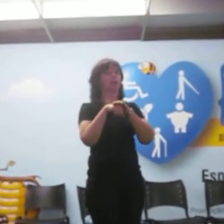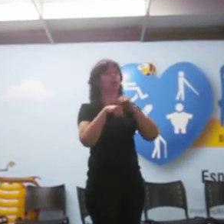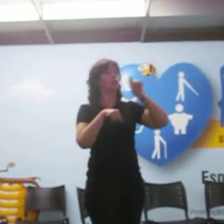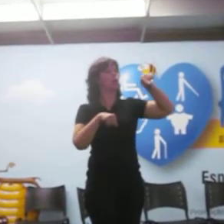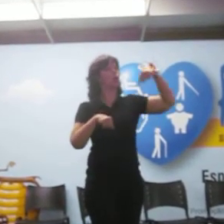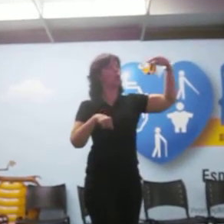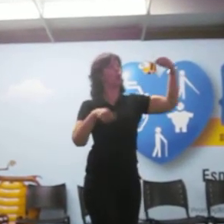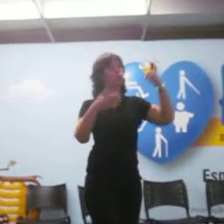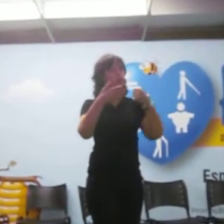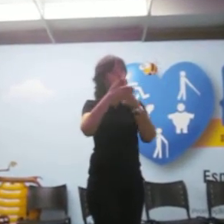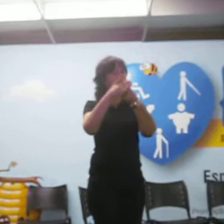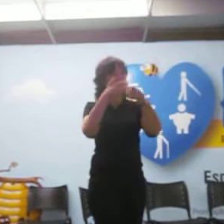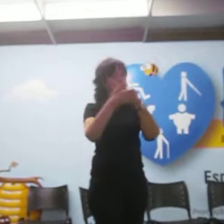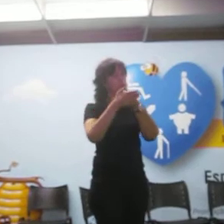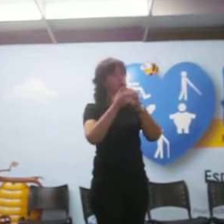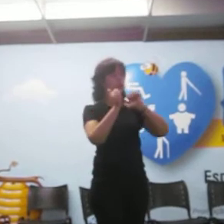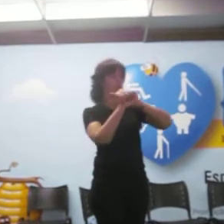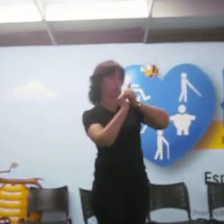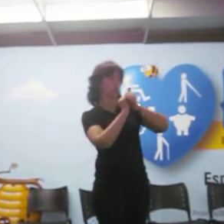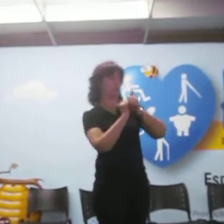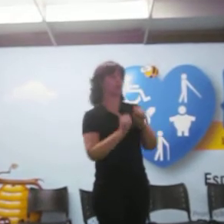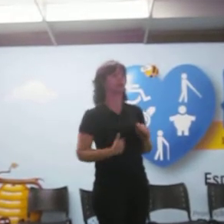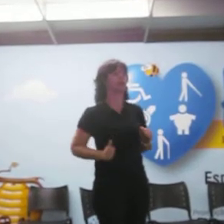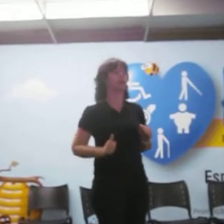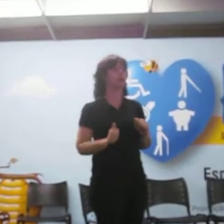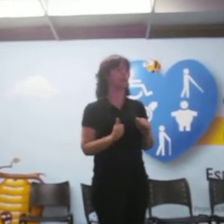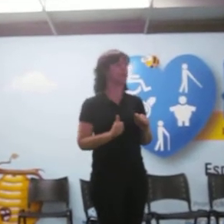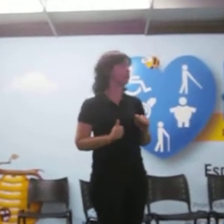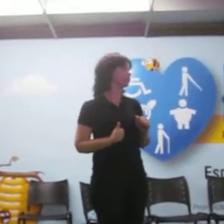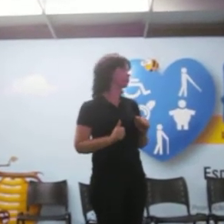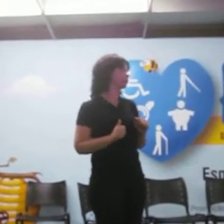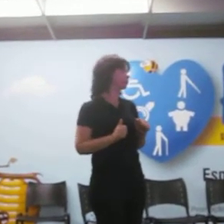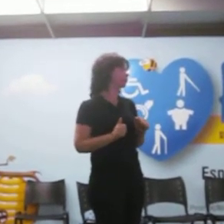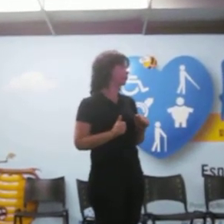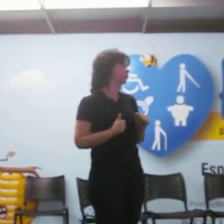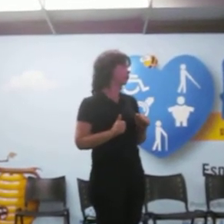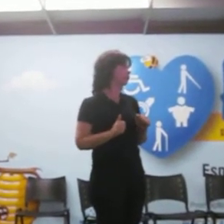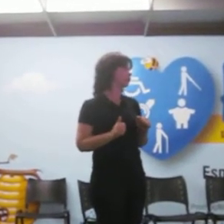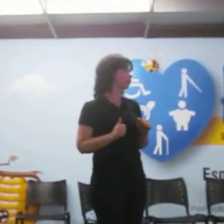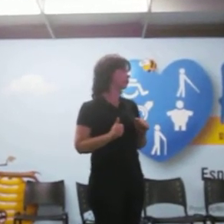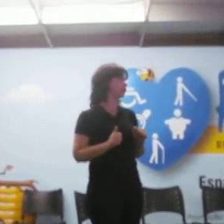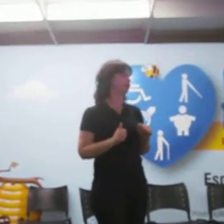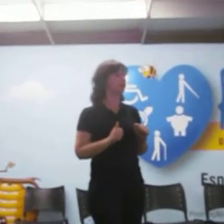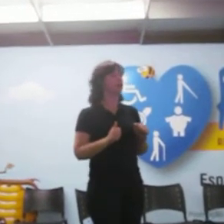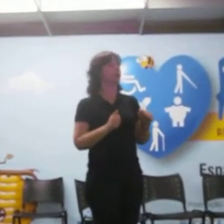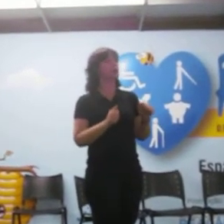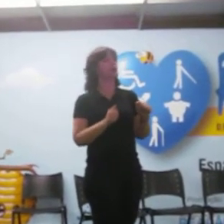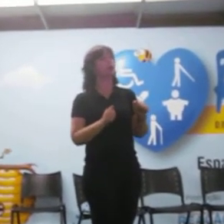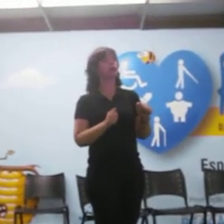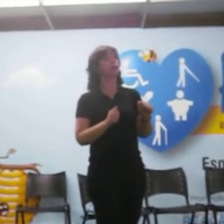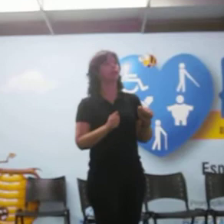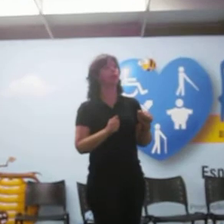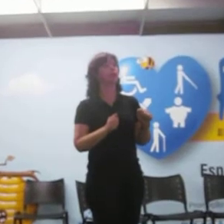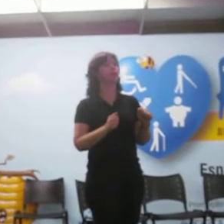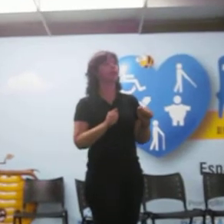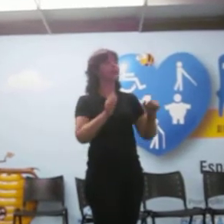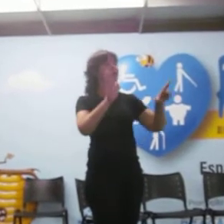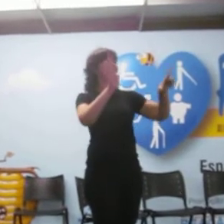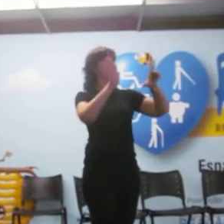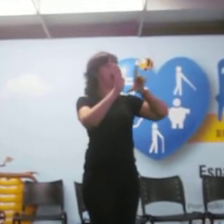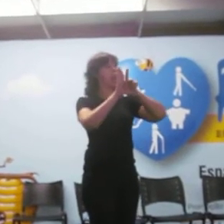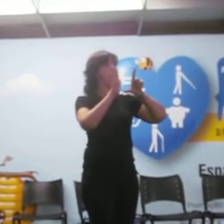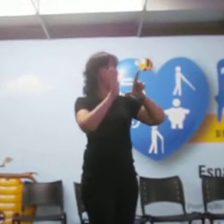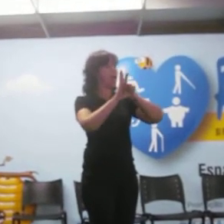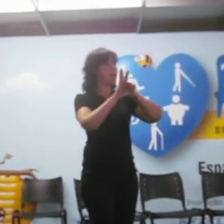da Botec e agora também da ISCO Brasil Que é a respeito da lei de concessão